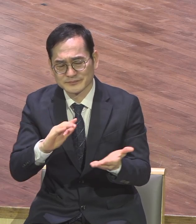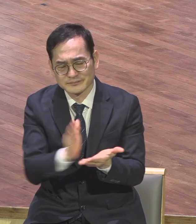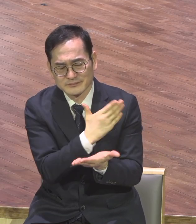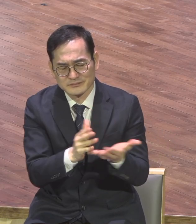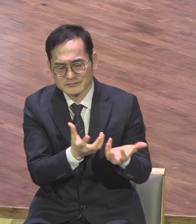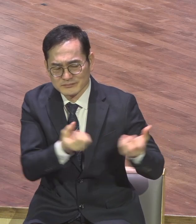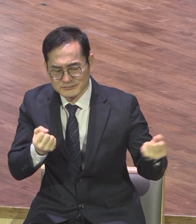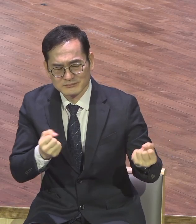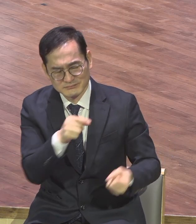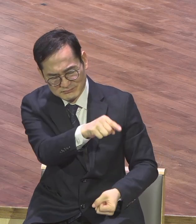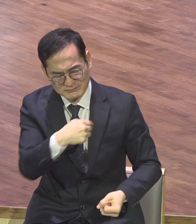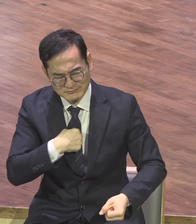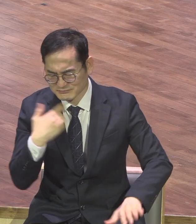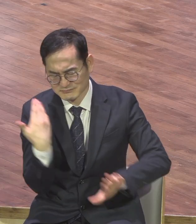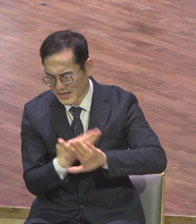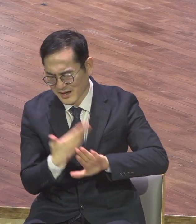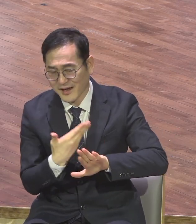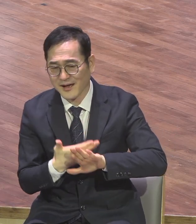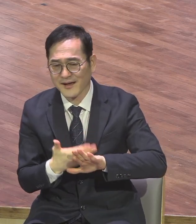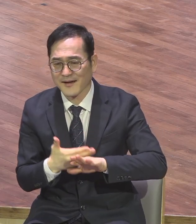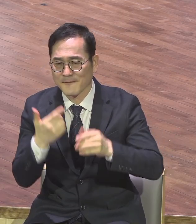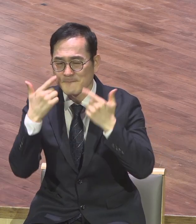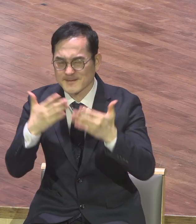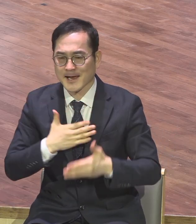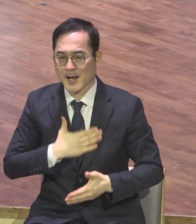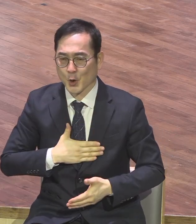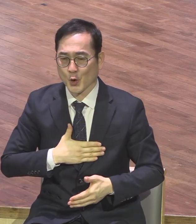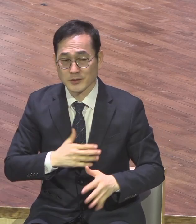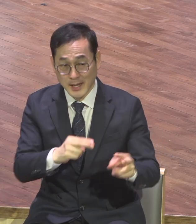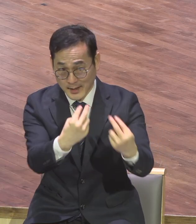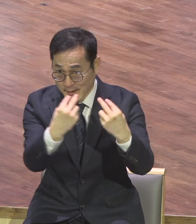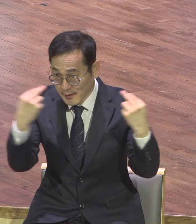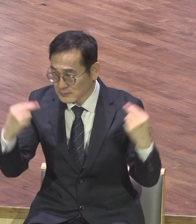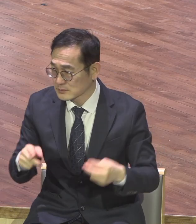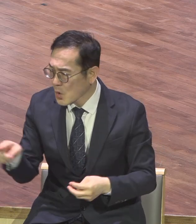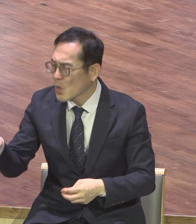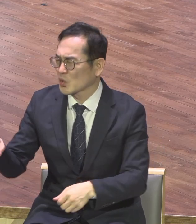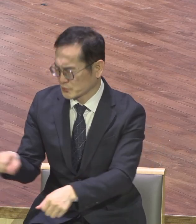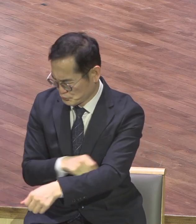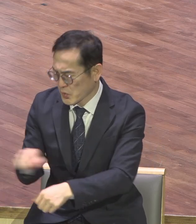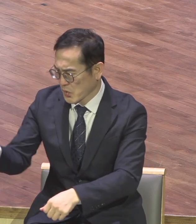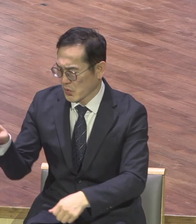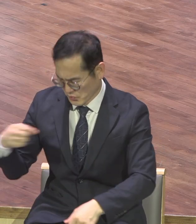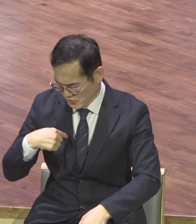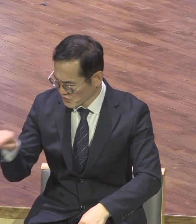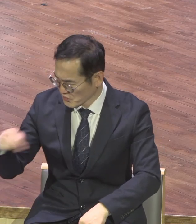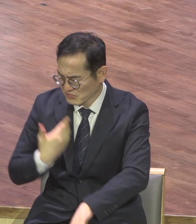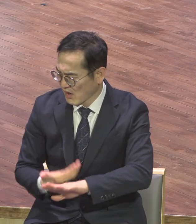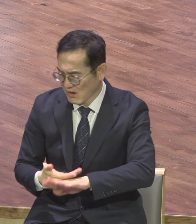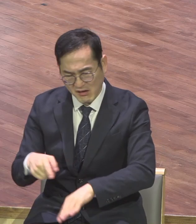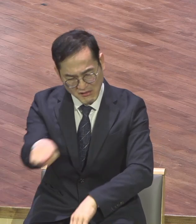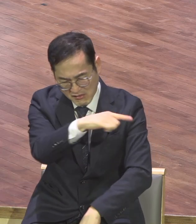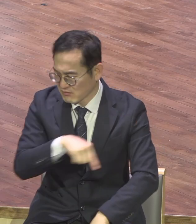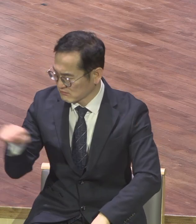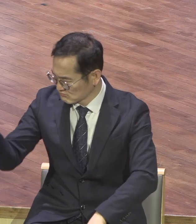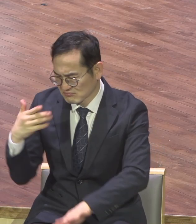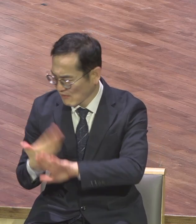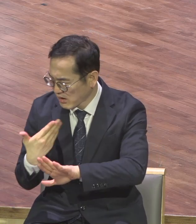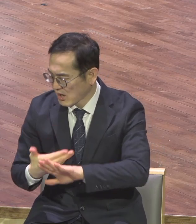그거를 가족이 뭔지 알고 친척이 알고 친구가 알고 교회 사람들이 알지요 야 다르구나 다르구나